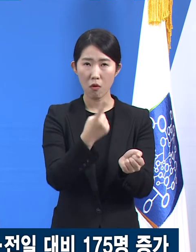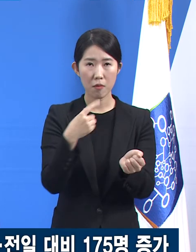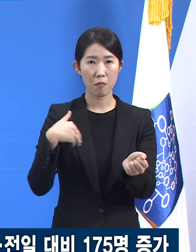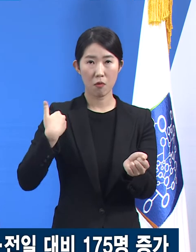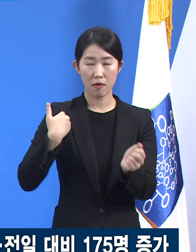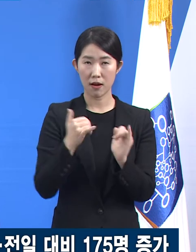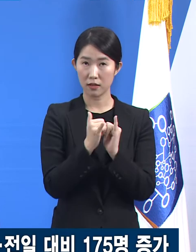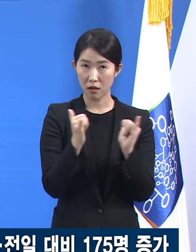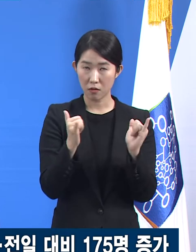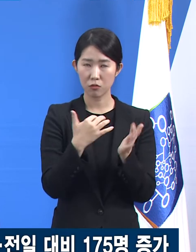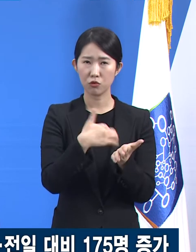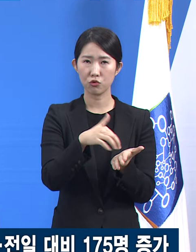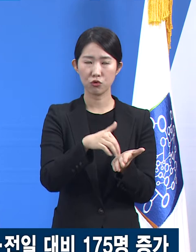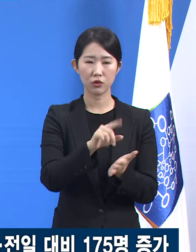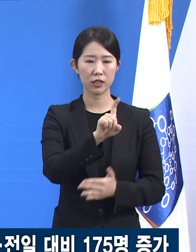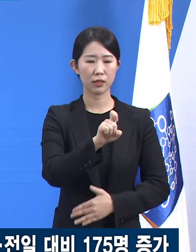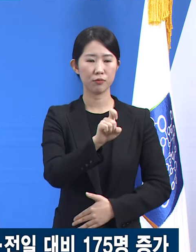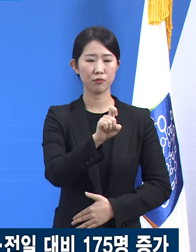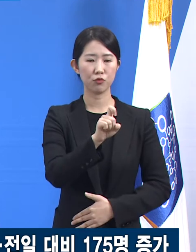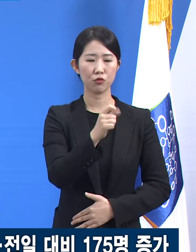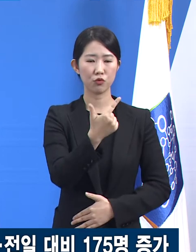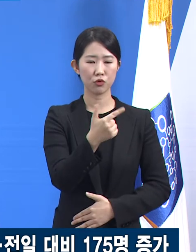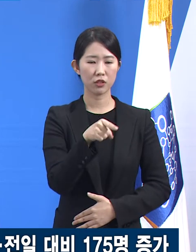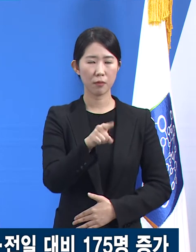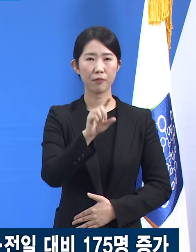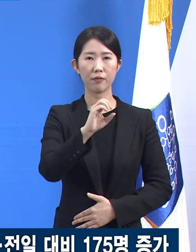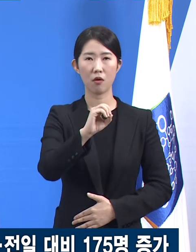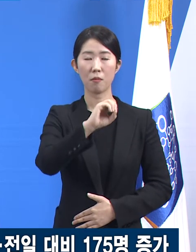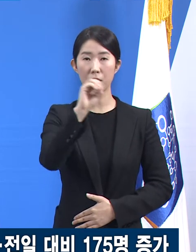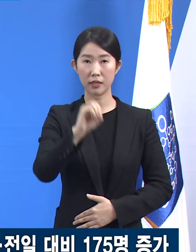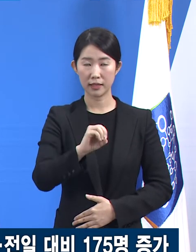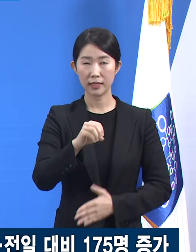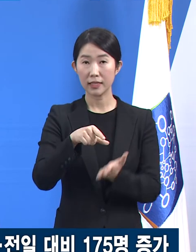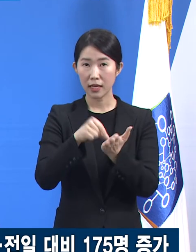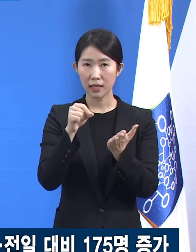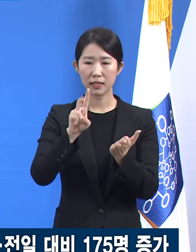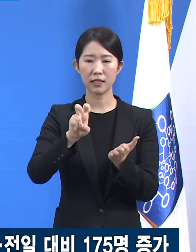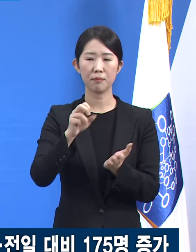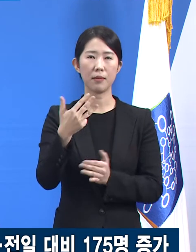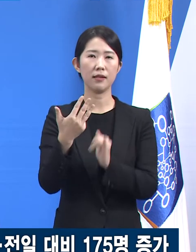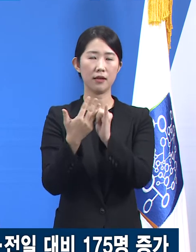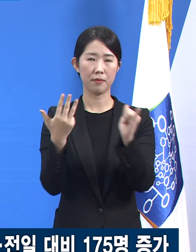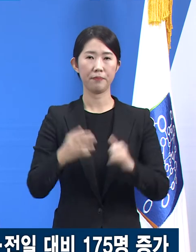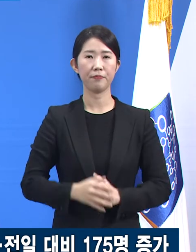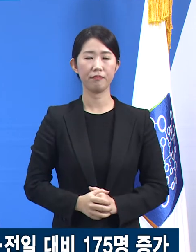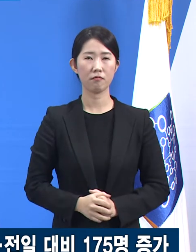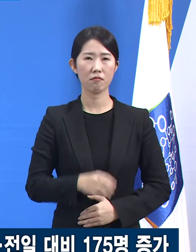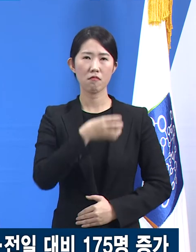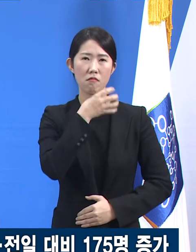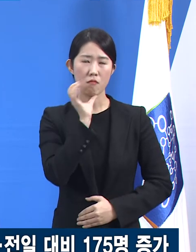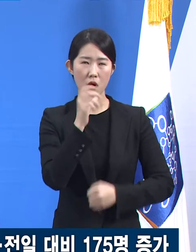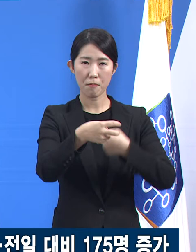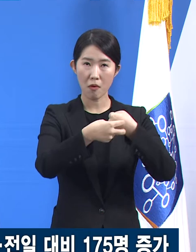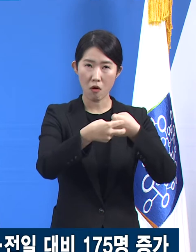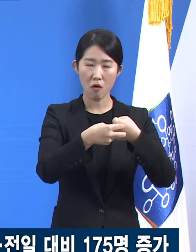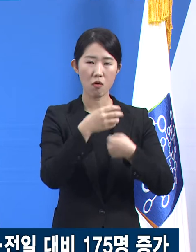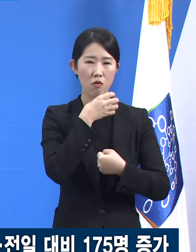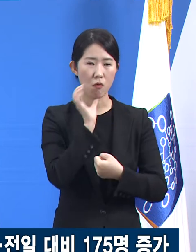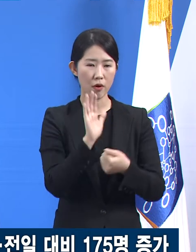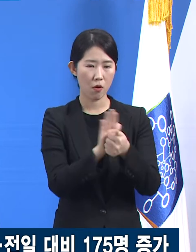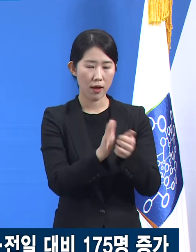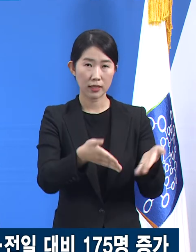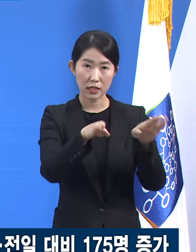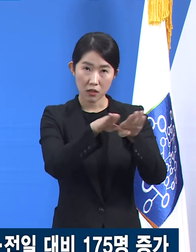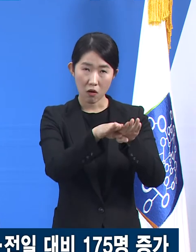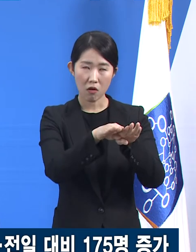확진자는 16.0%인 28명입니다. 요양병원, 노인 요양시설 등 취약기관